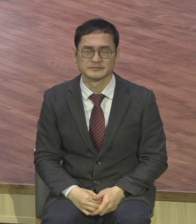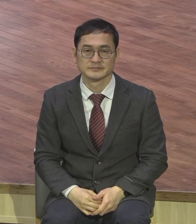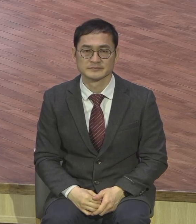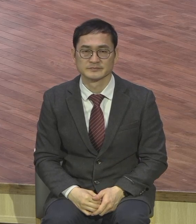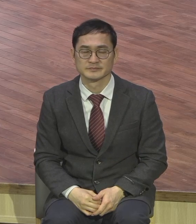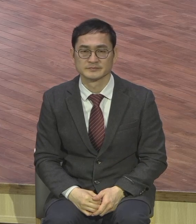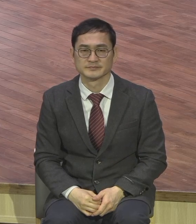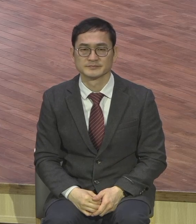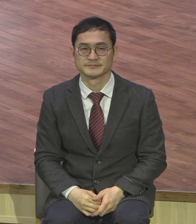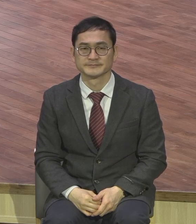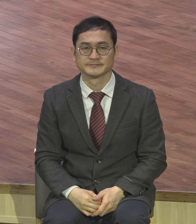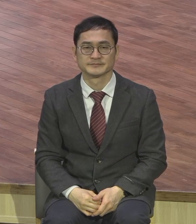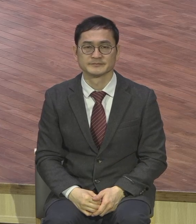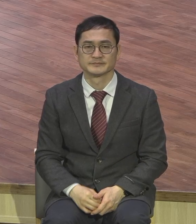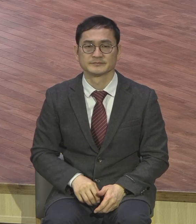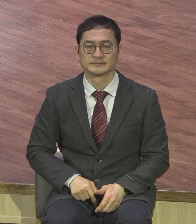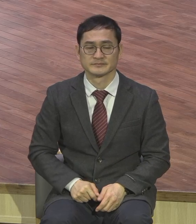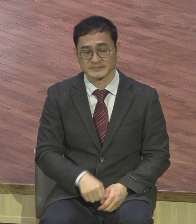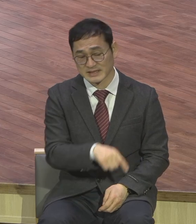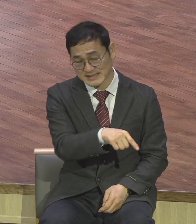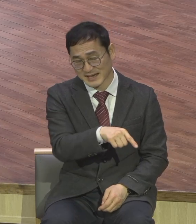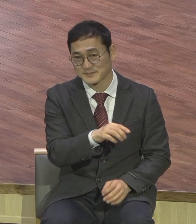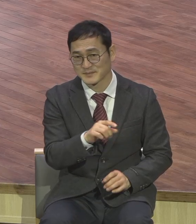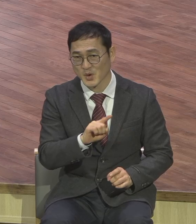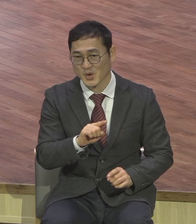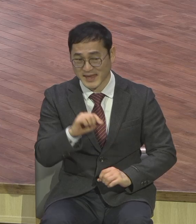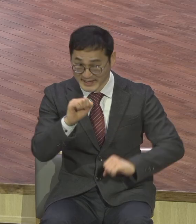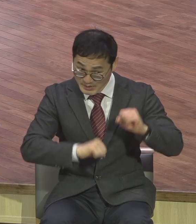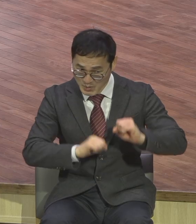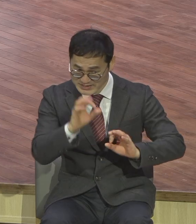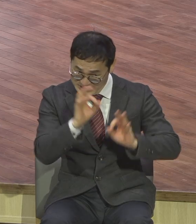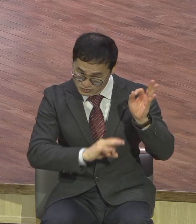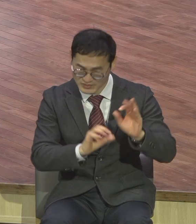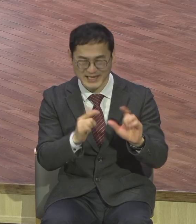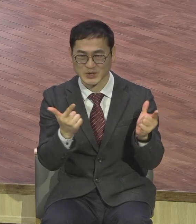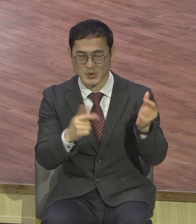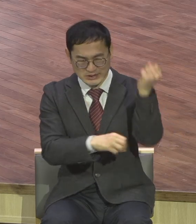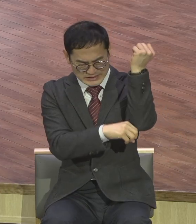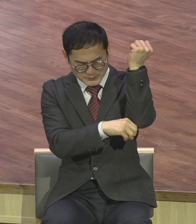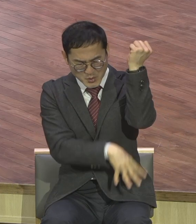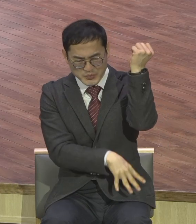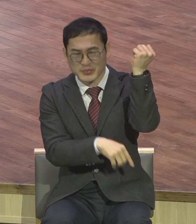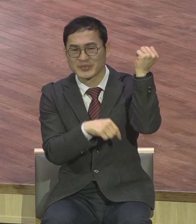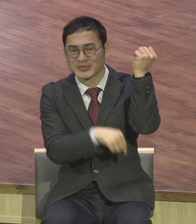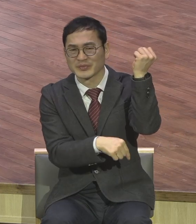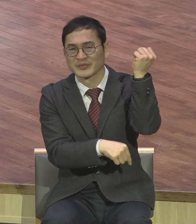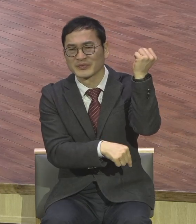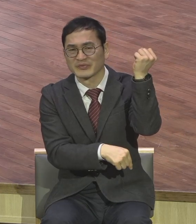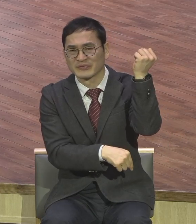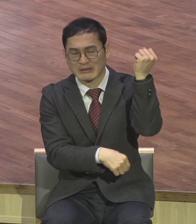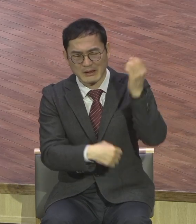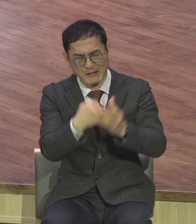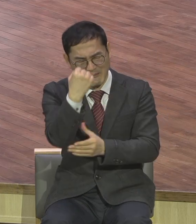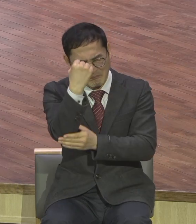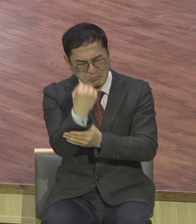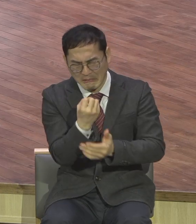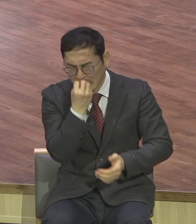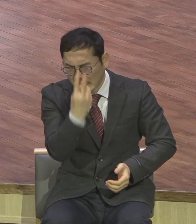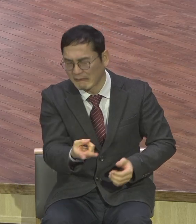인해서 그렇게 된 것이 아니고 근본적으로 근본적으로 그 속이 악하기